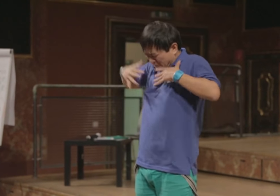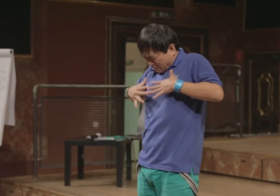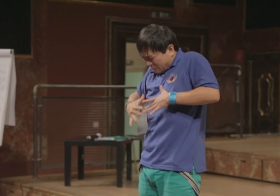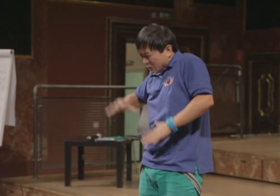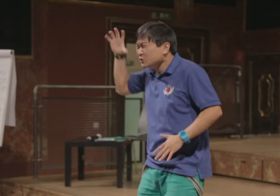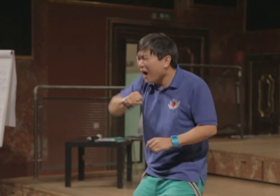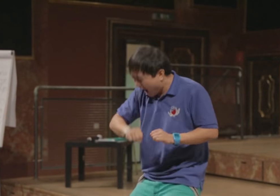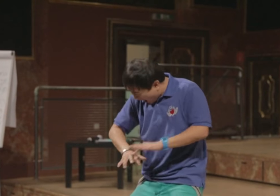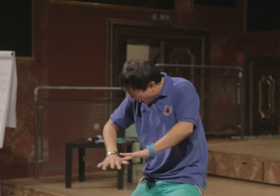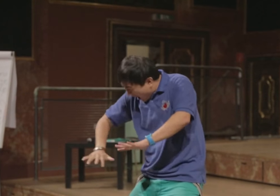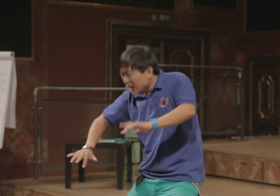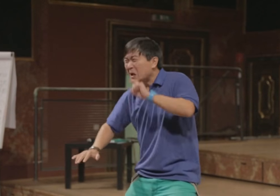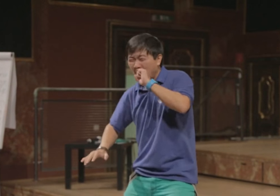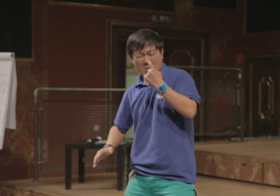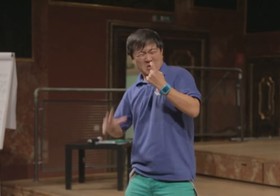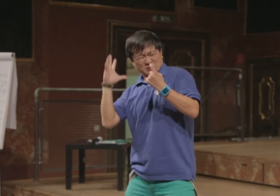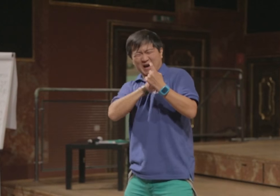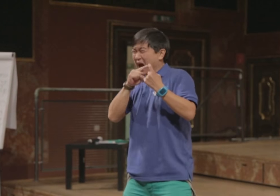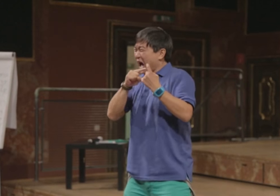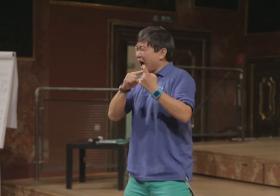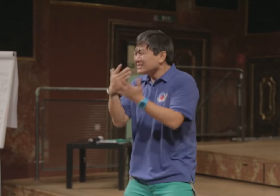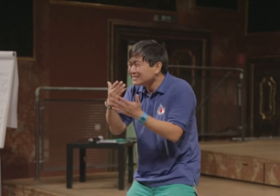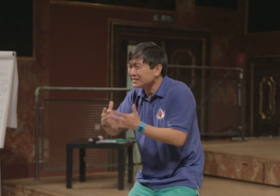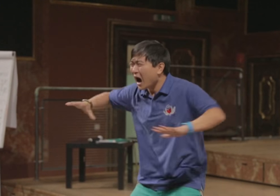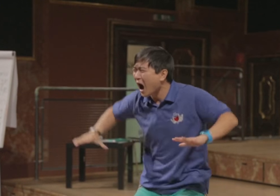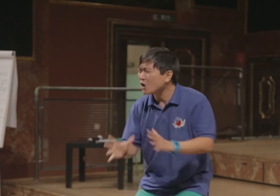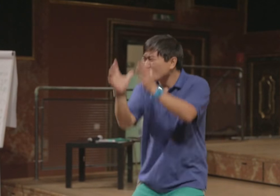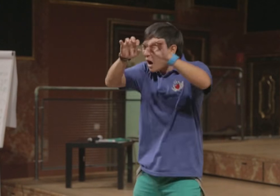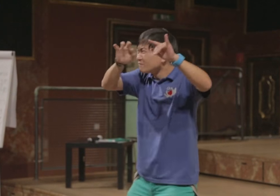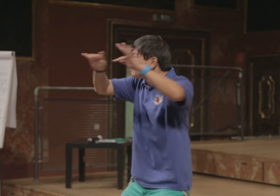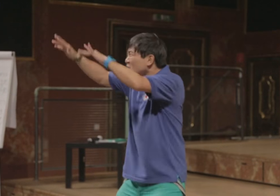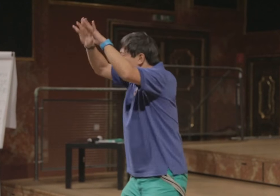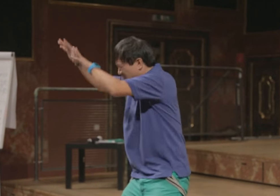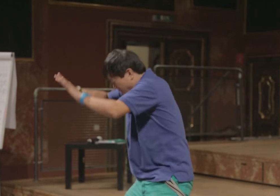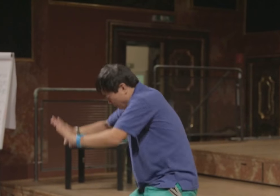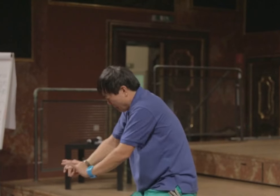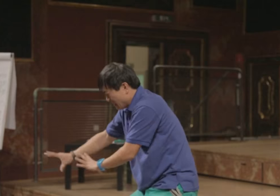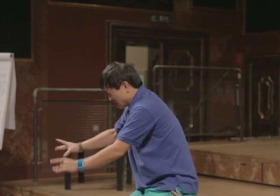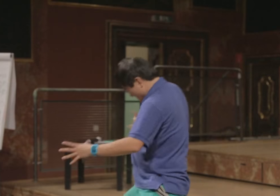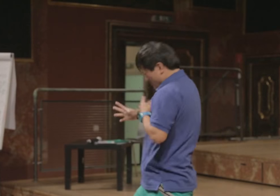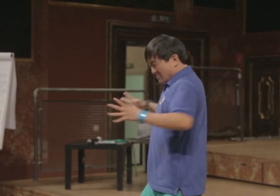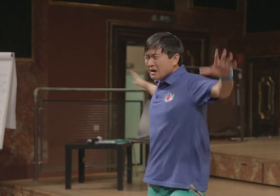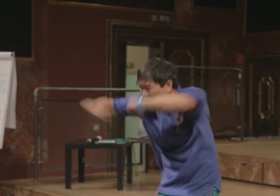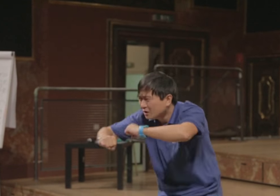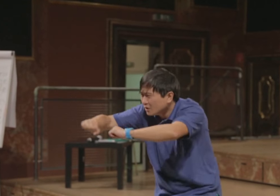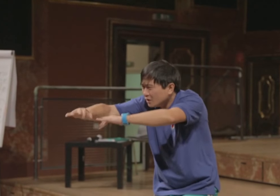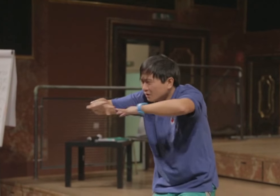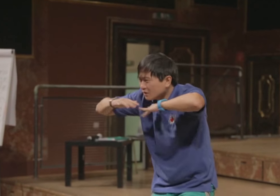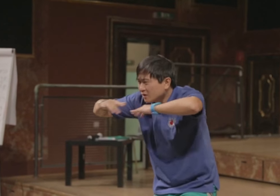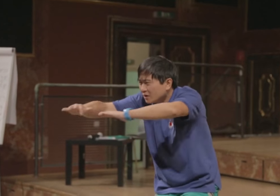Am Abend, wenn die Menschen nach Hause gehen und sich duschen, ist es so, dass sie sich das Schwarze vom Leibe waschen. Der